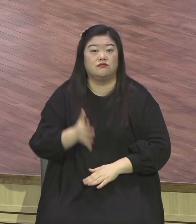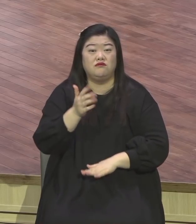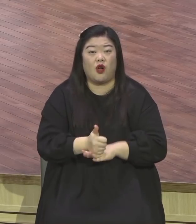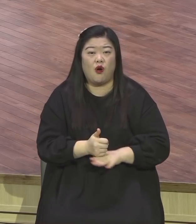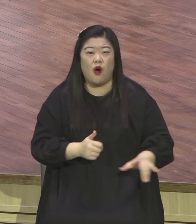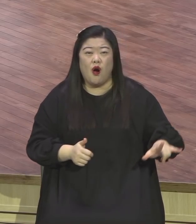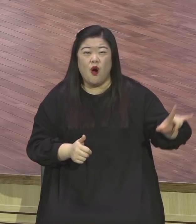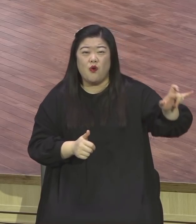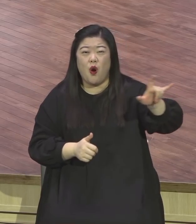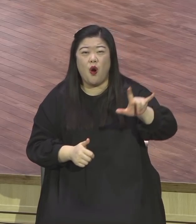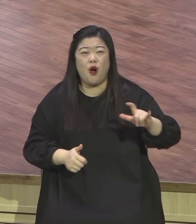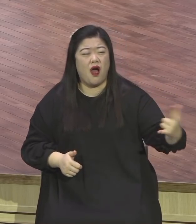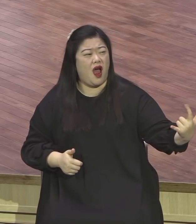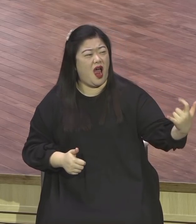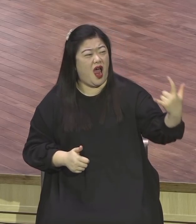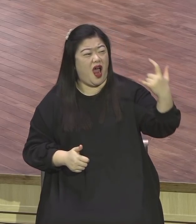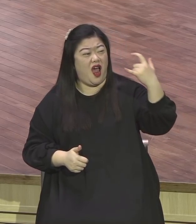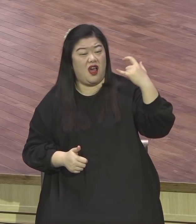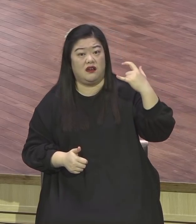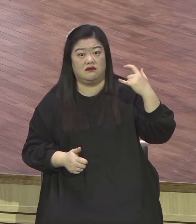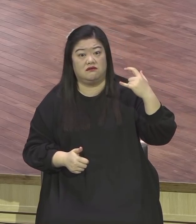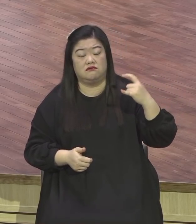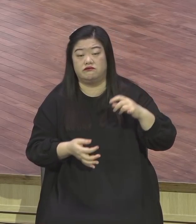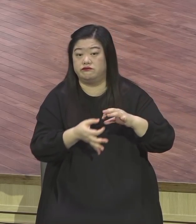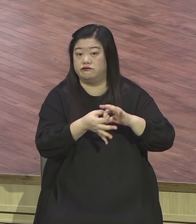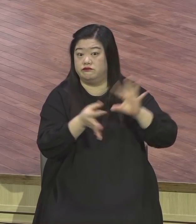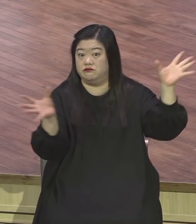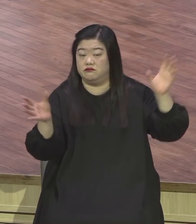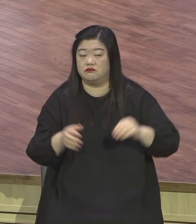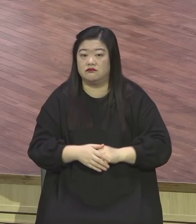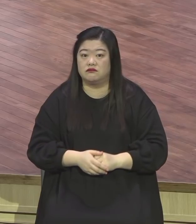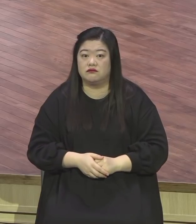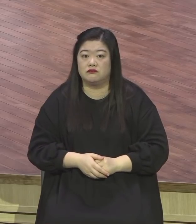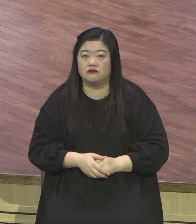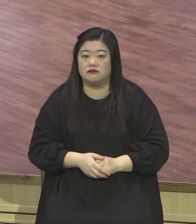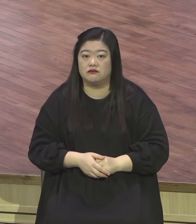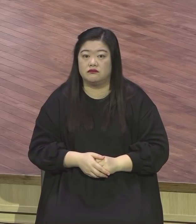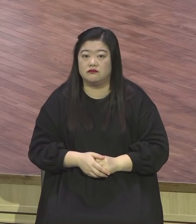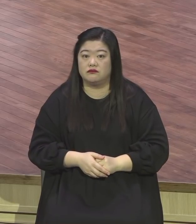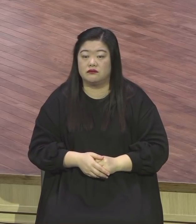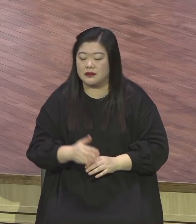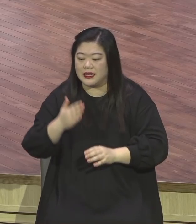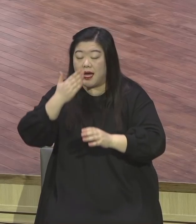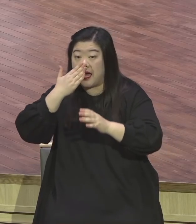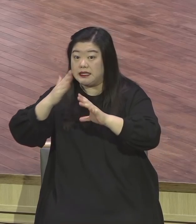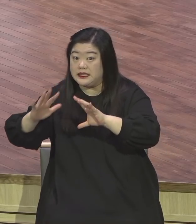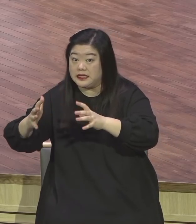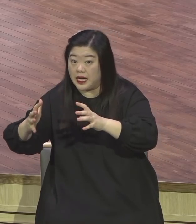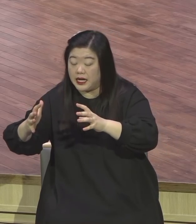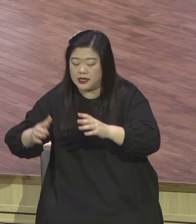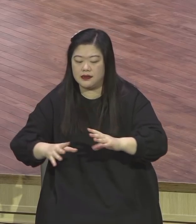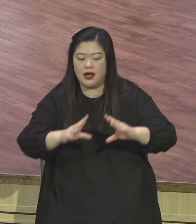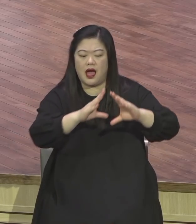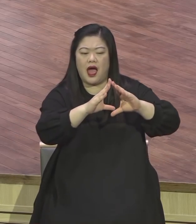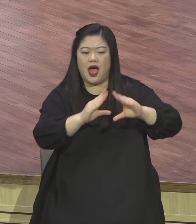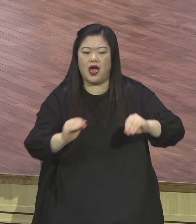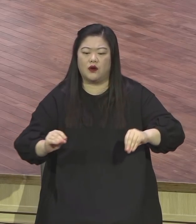않는다. 전 애굽에 재앙이 내릴 때도 하나님의 백성들이 거주하는 고센